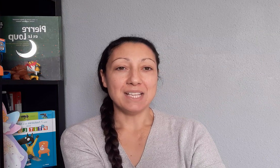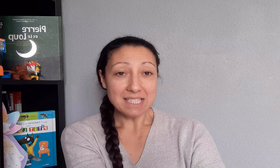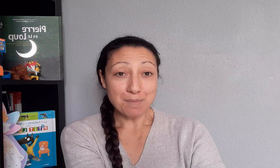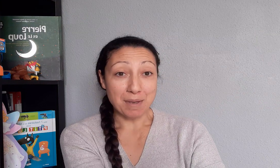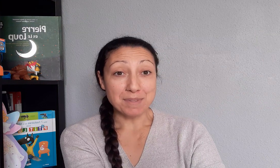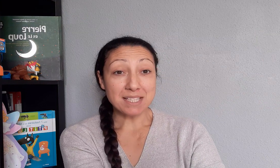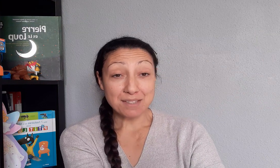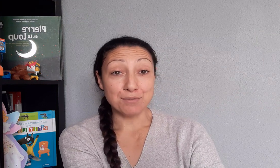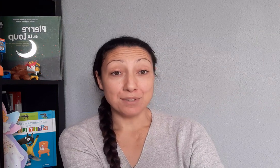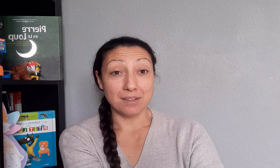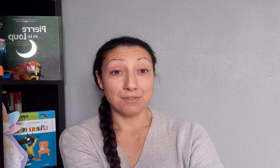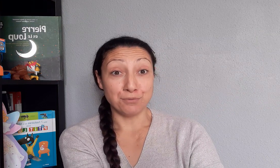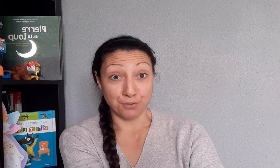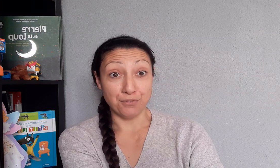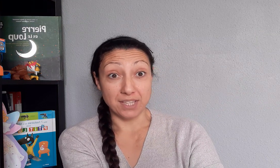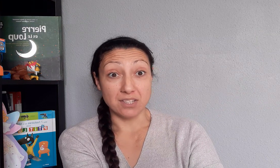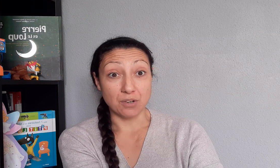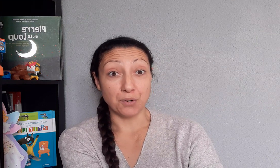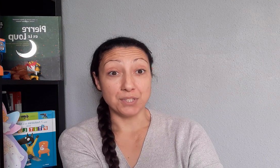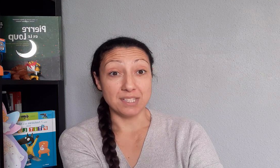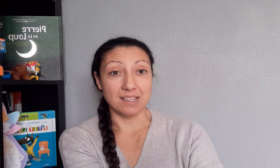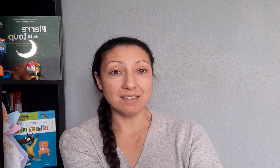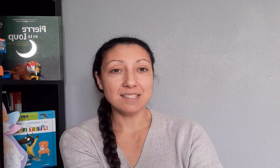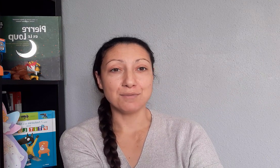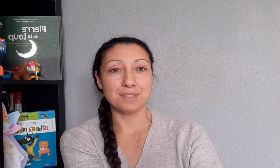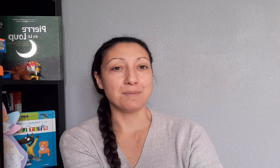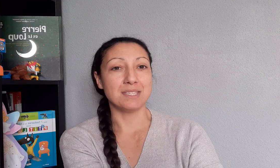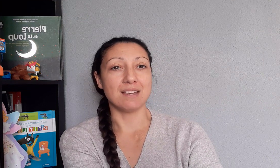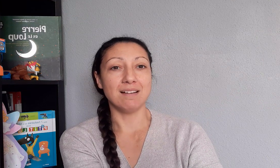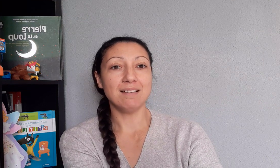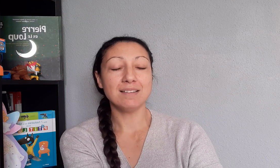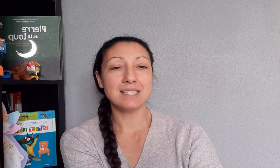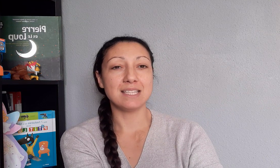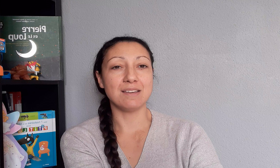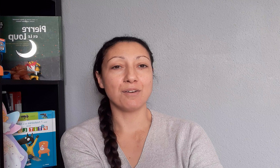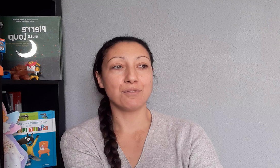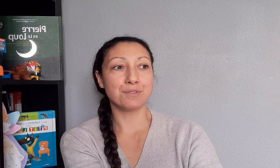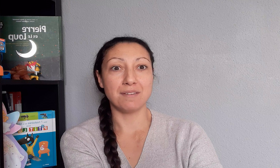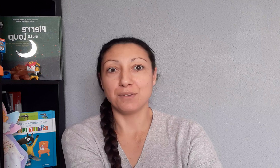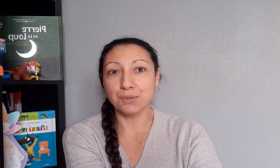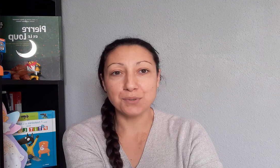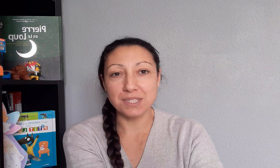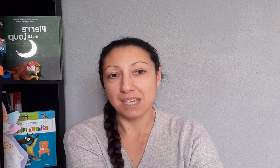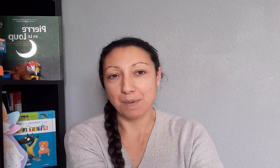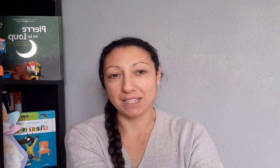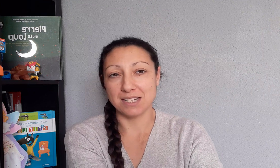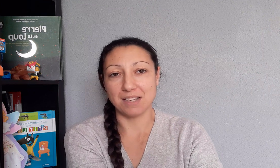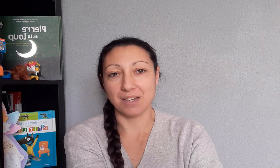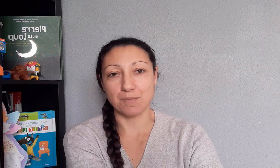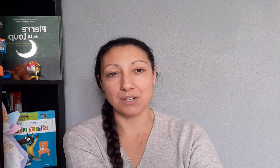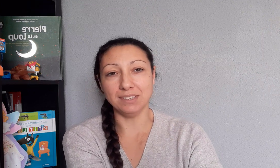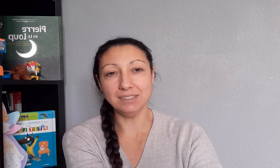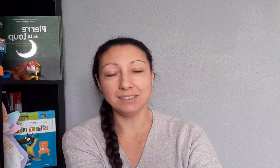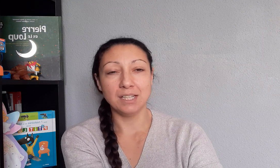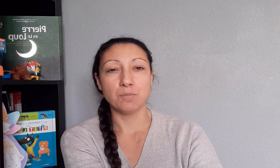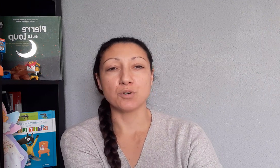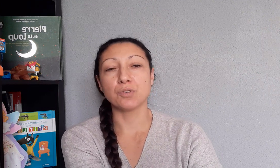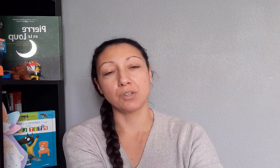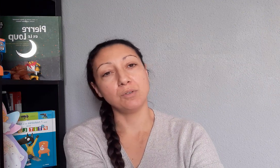N'hésitez pas à me dire si vous le faites déjà au quotidien. Si vous aimez ça. Si vous avez d'autres signes à partager avec moi. Moi, je vous en ai